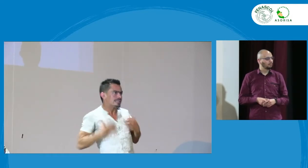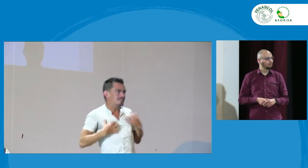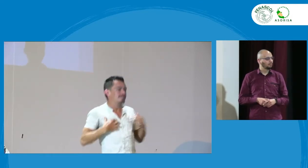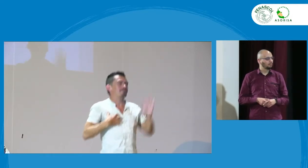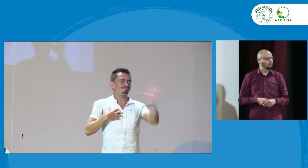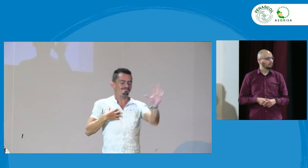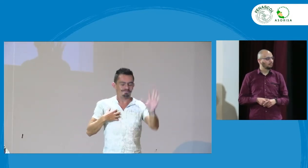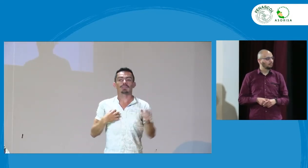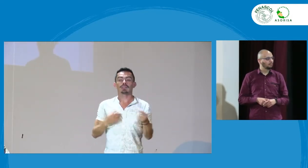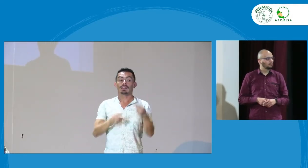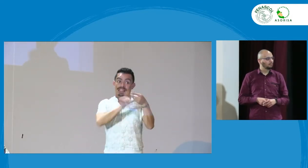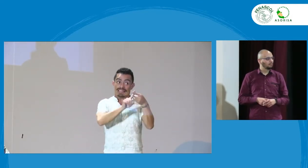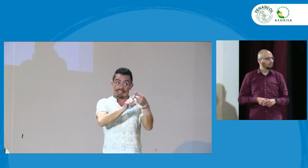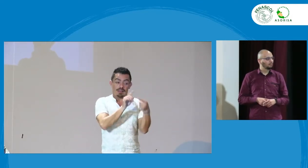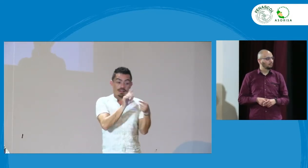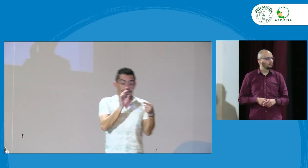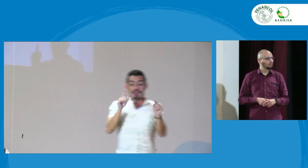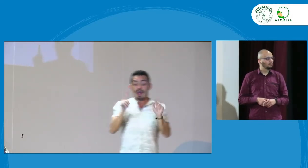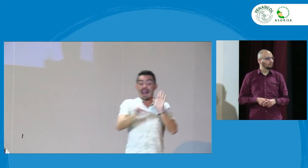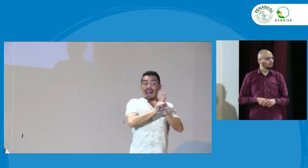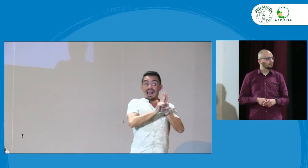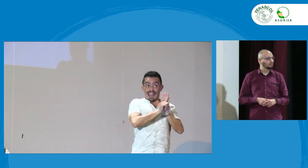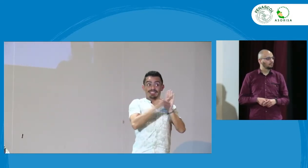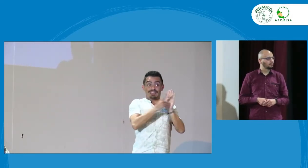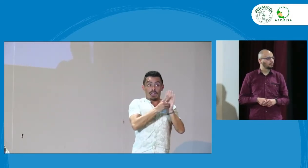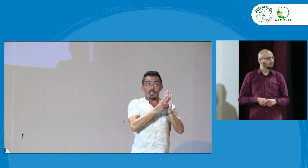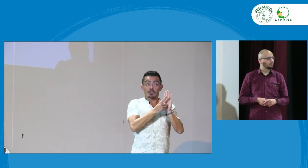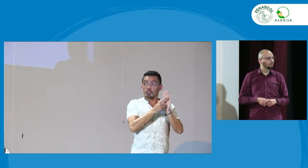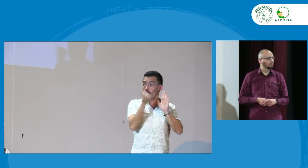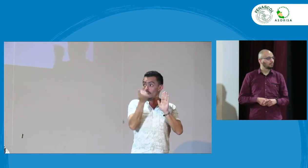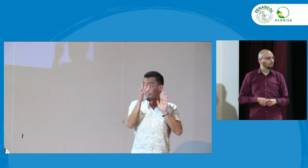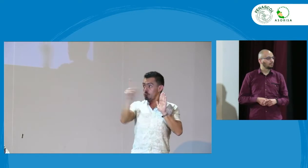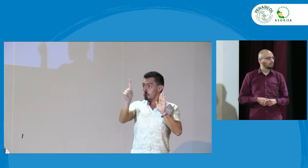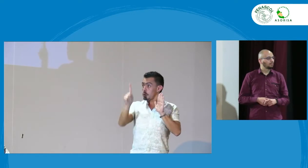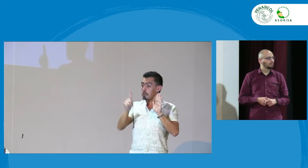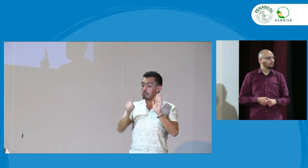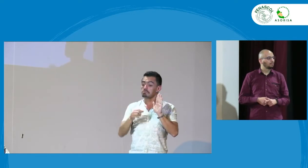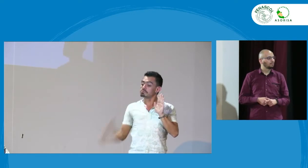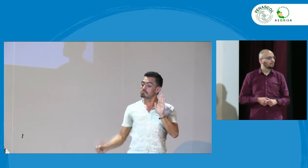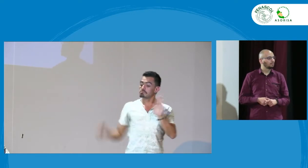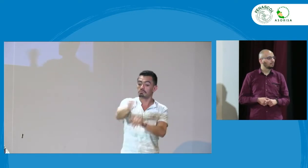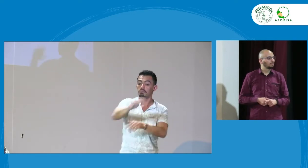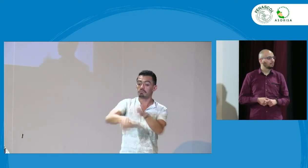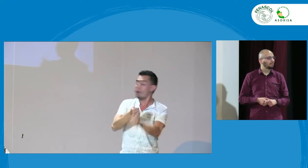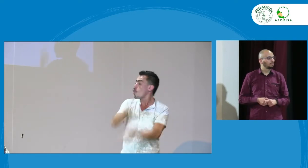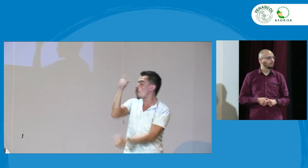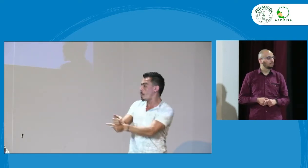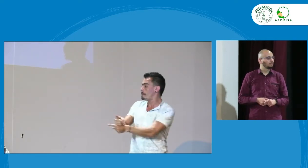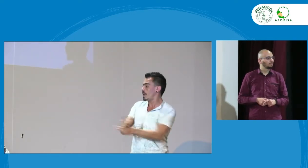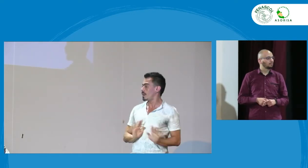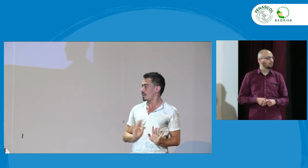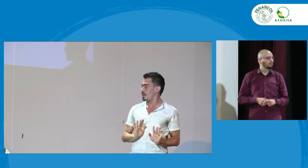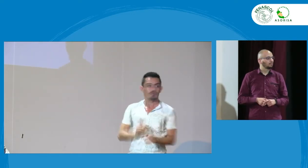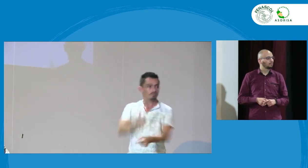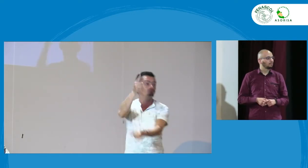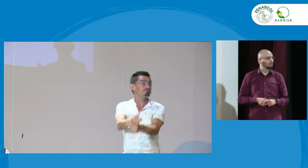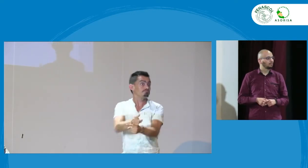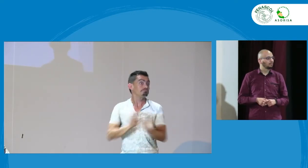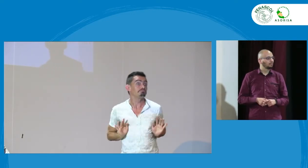entonces por supuesto hay diferentes inquietudes al respecto el decreto 1421 también establece que ok